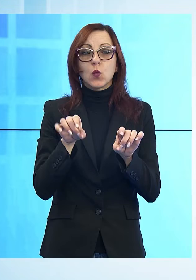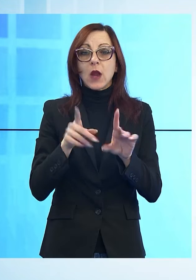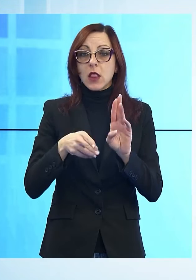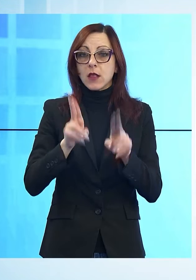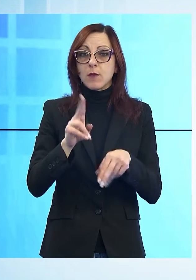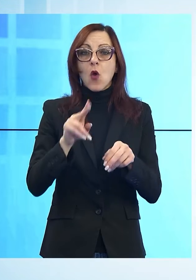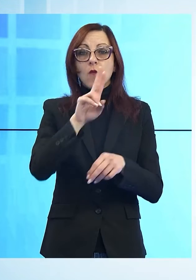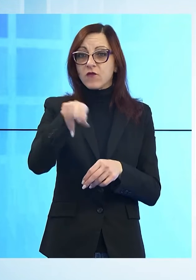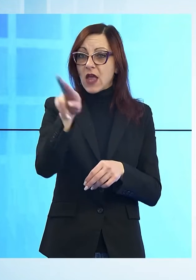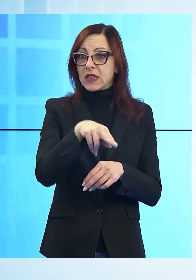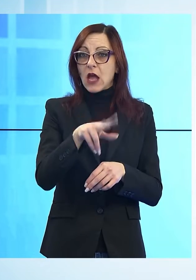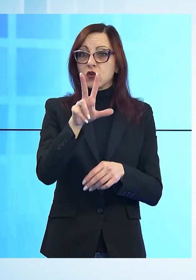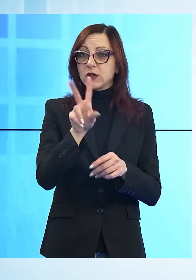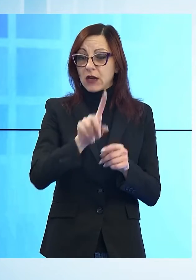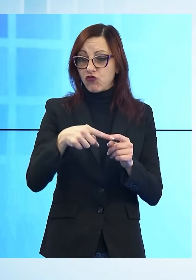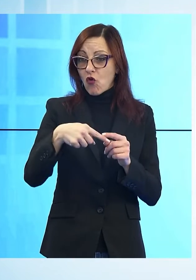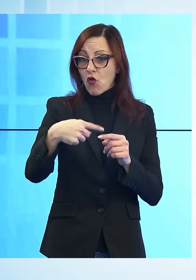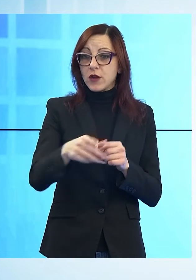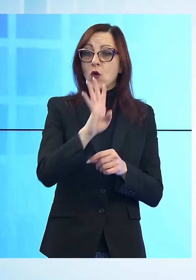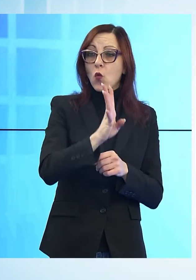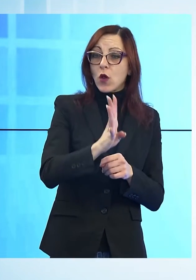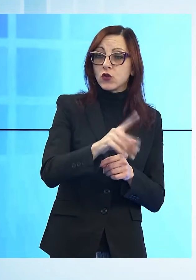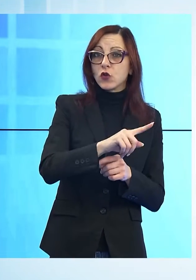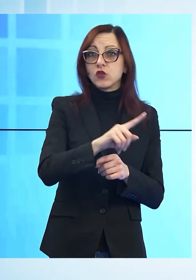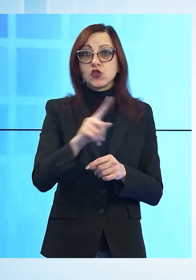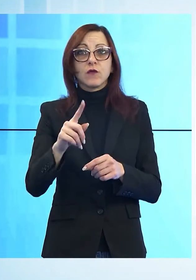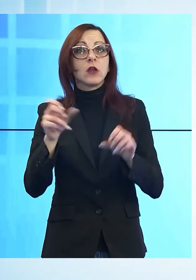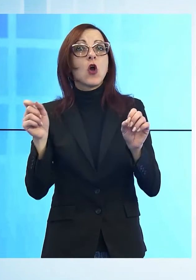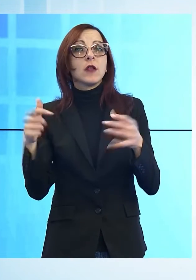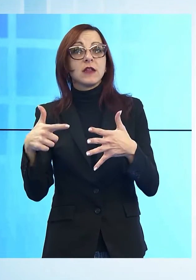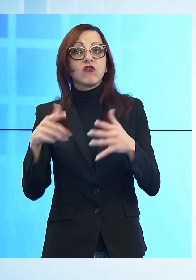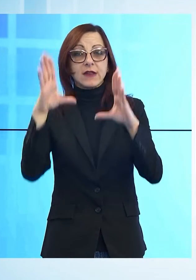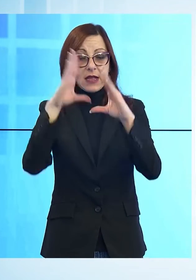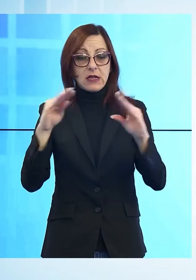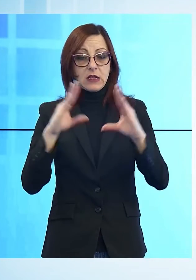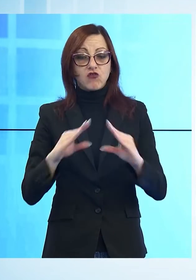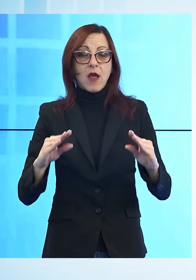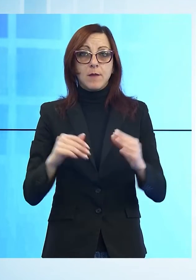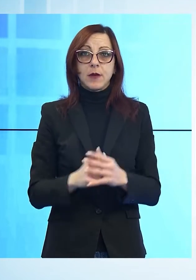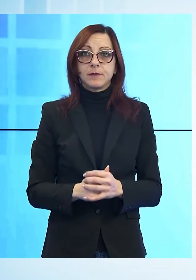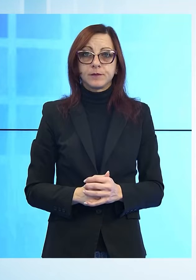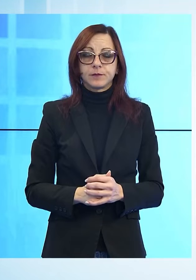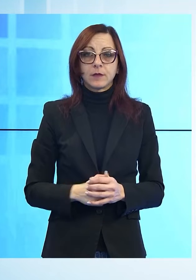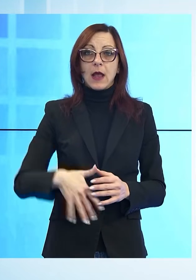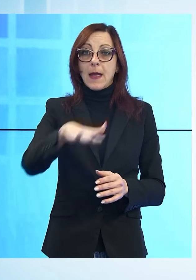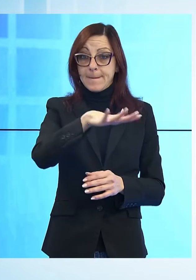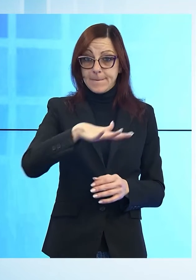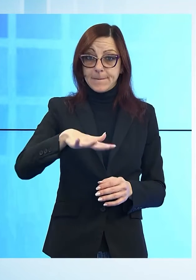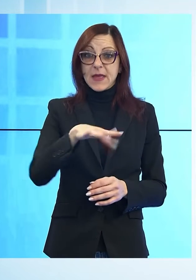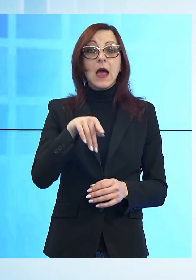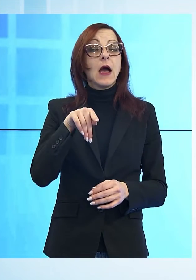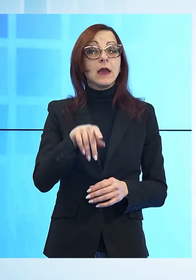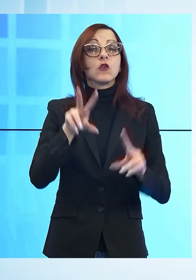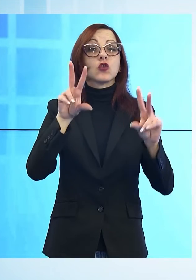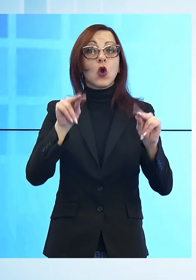potranno circolare per tre giorni dal 14 al 17 dicembre. Rimaniamo nella piana con una